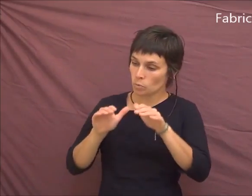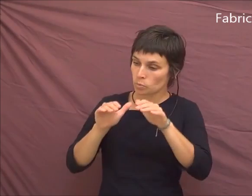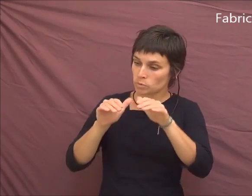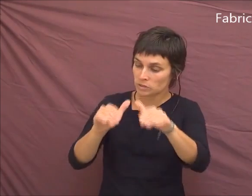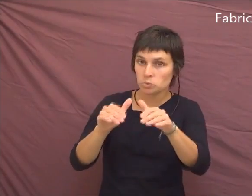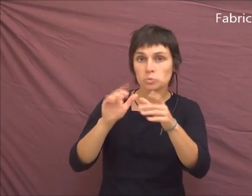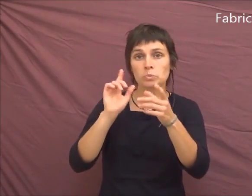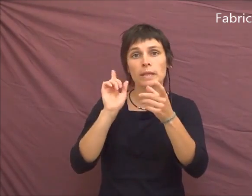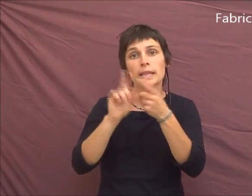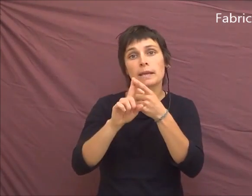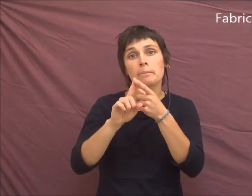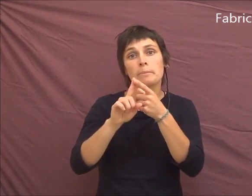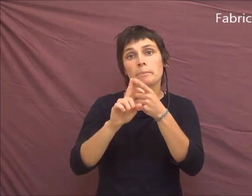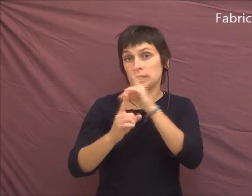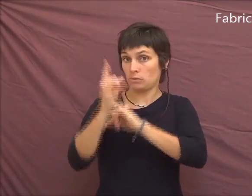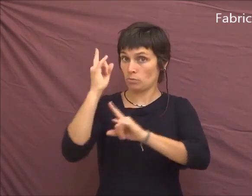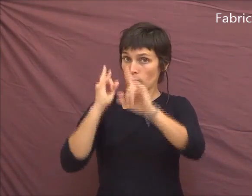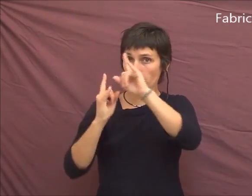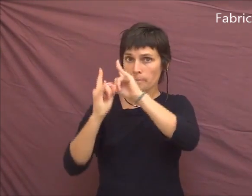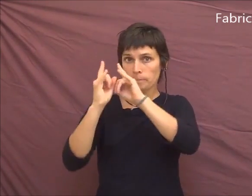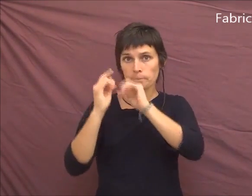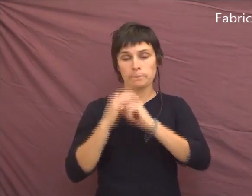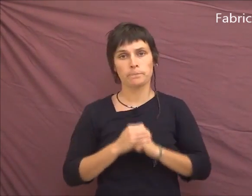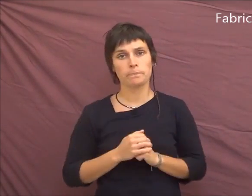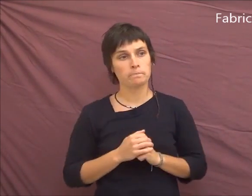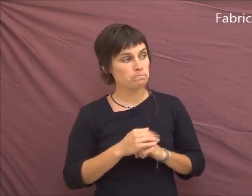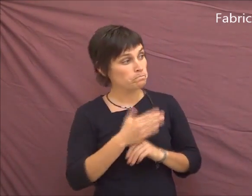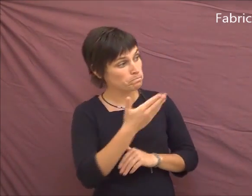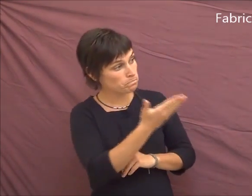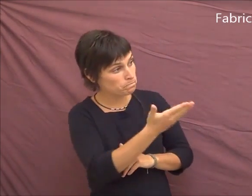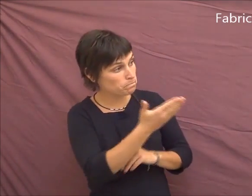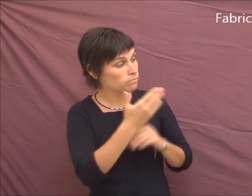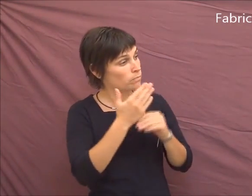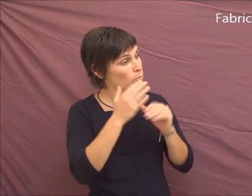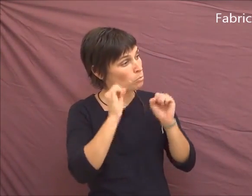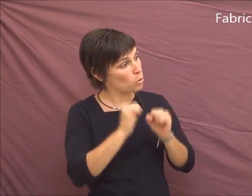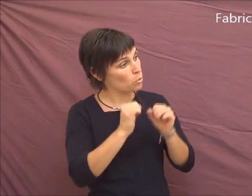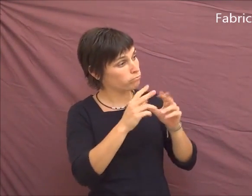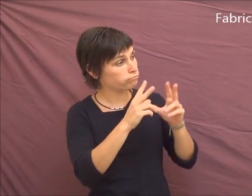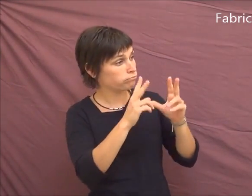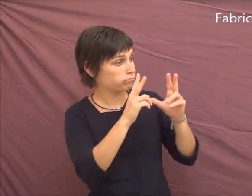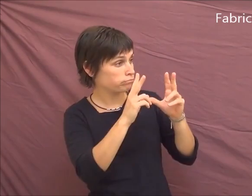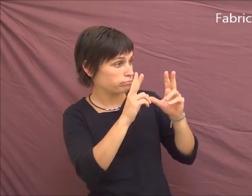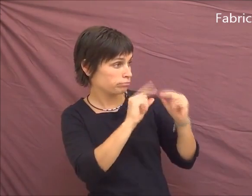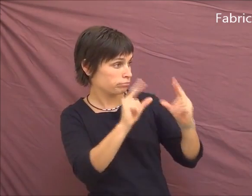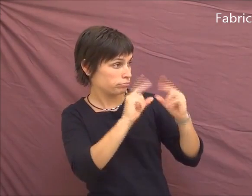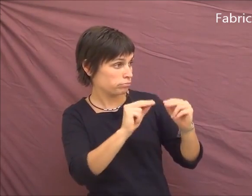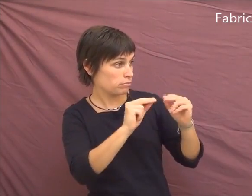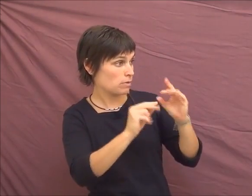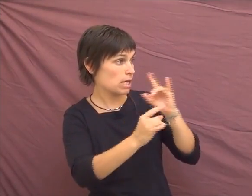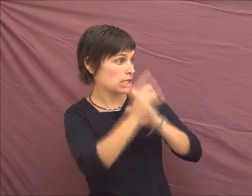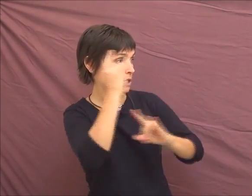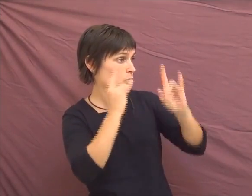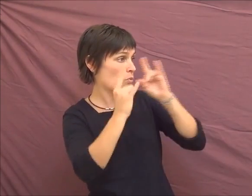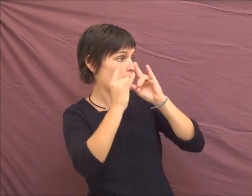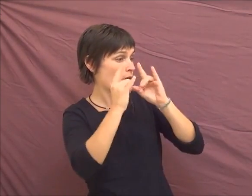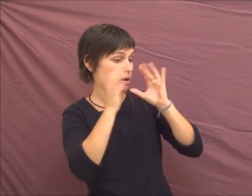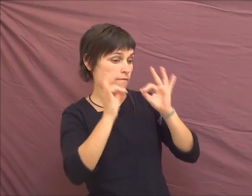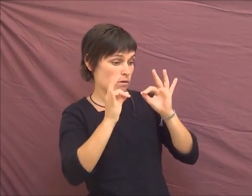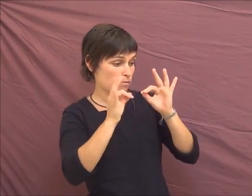Fabrice, on continue sur le thème de l'histoire. Est-ce que tu peux aborder l'histoire des